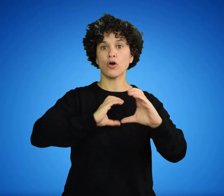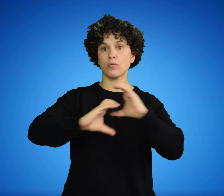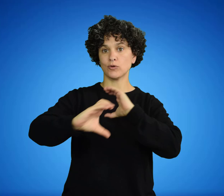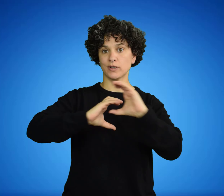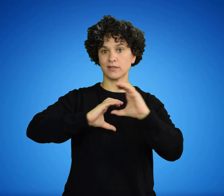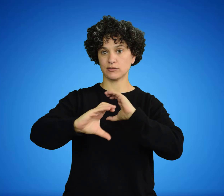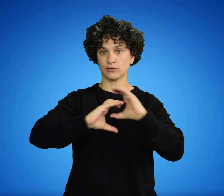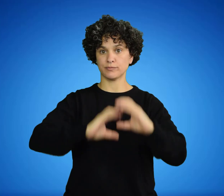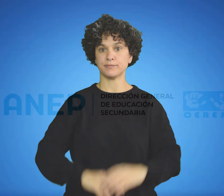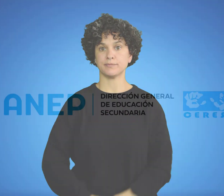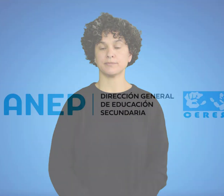Comunicación